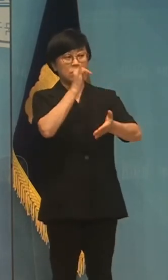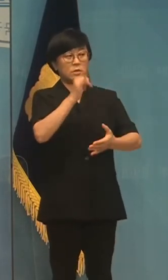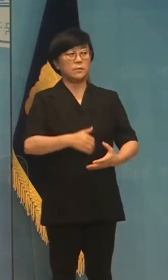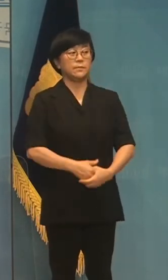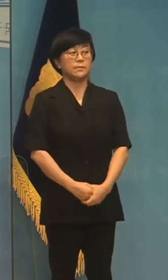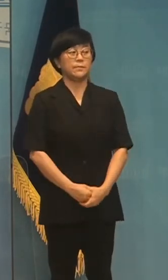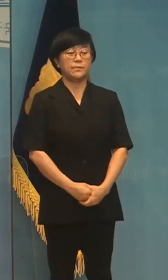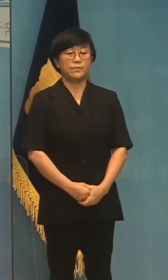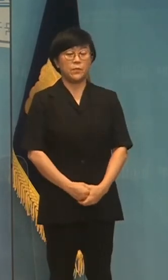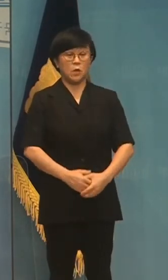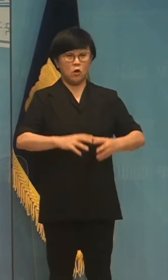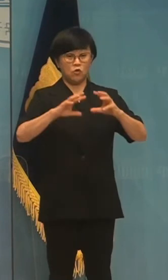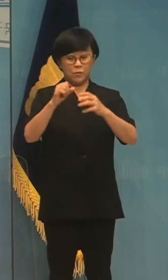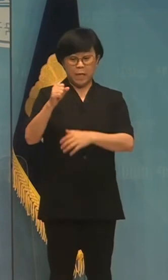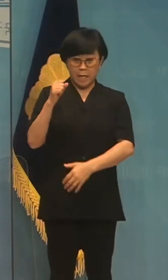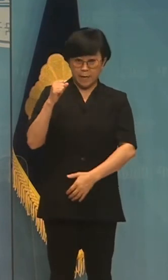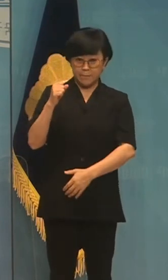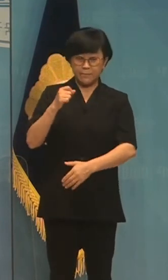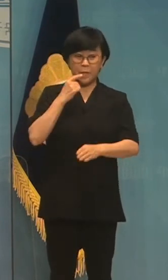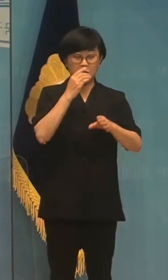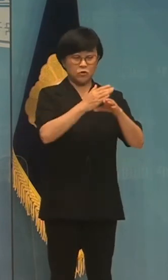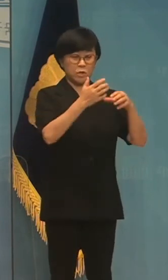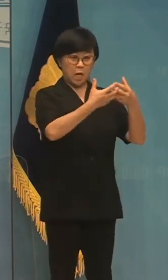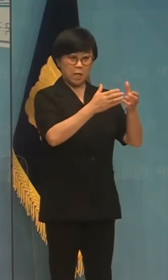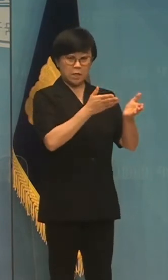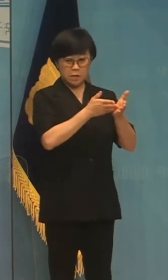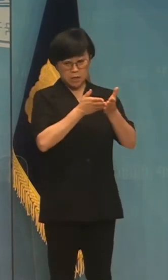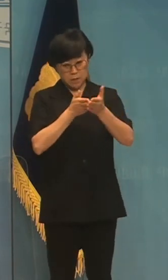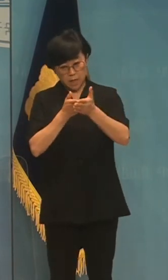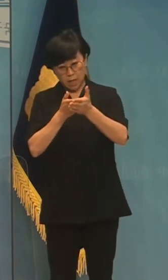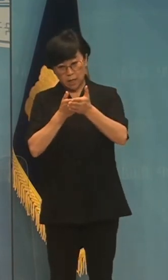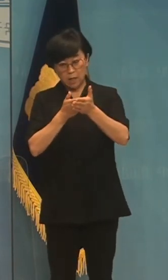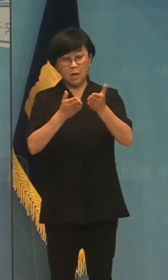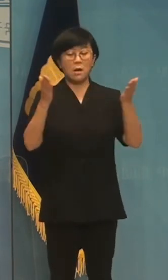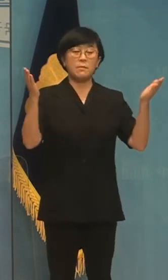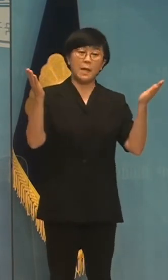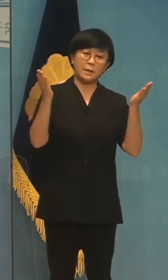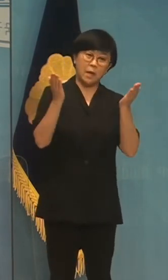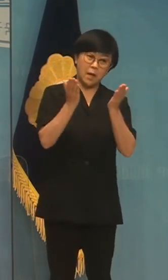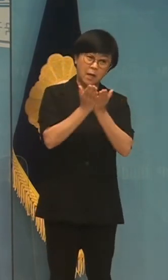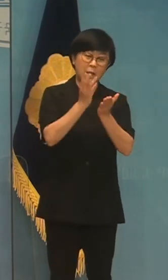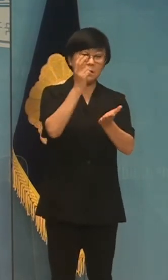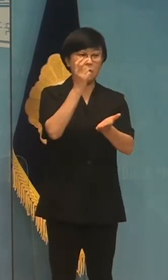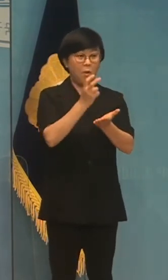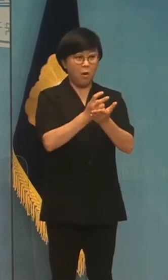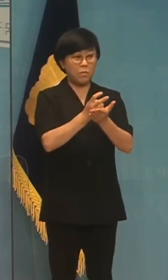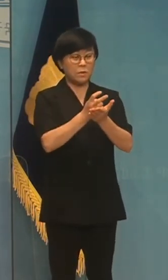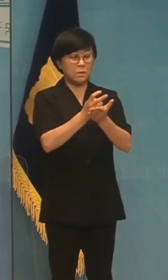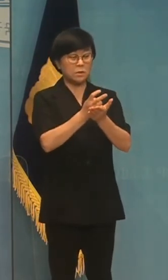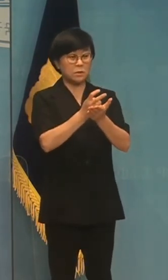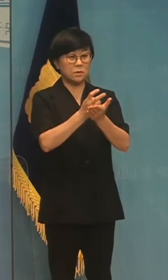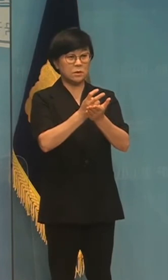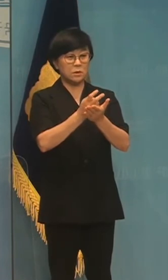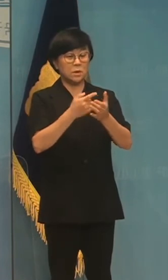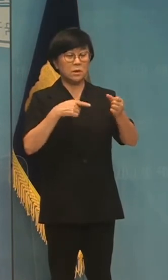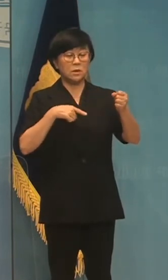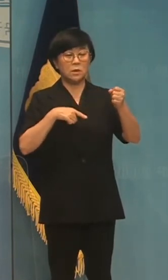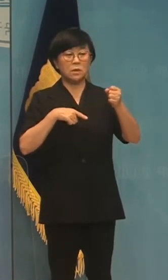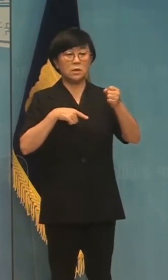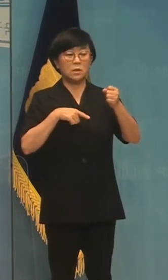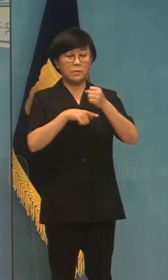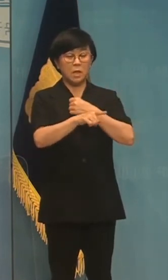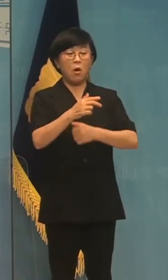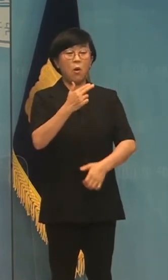국민의힘은 민주당이 제시한 목표 수치가 낮다며 이 법을 제정할 의미가 없다라고까지